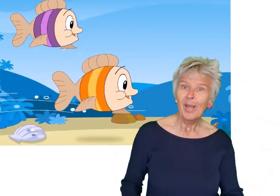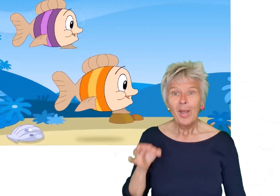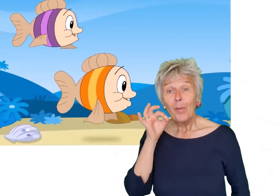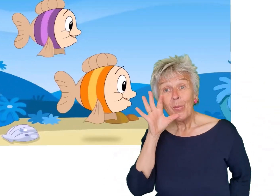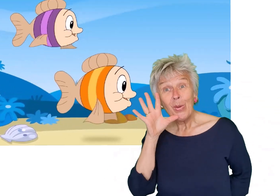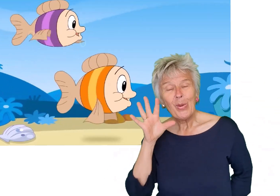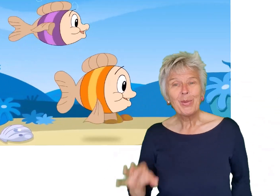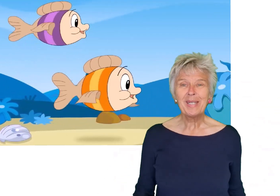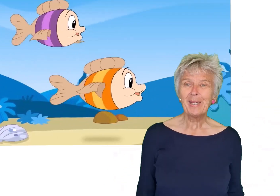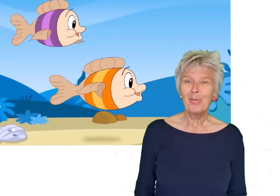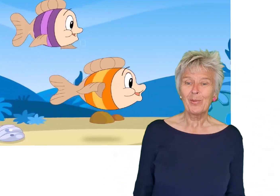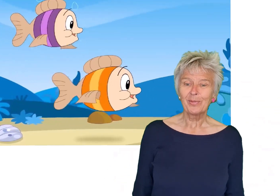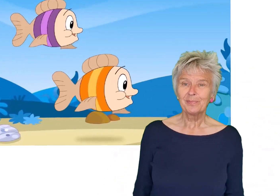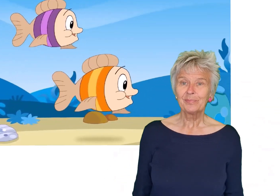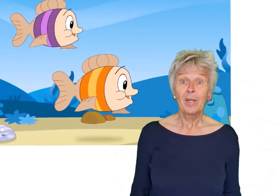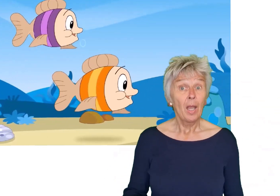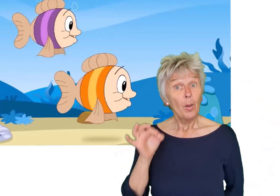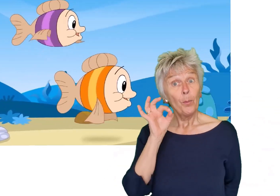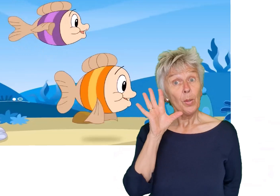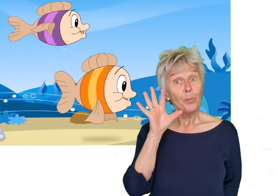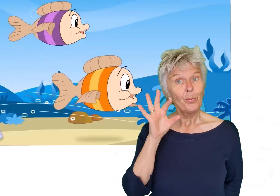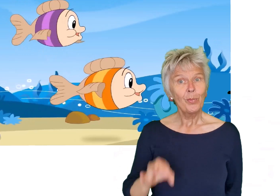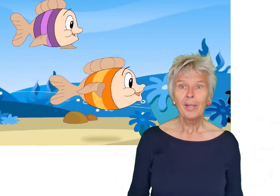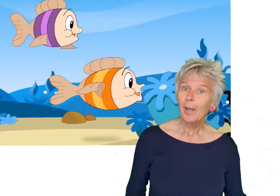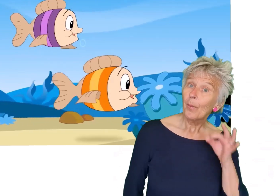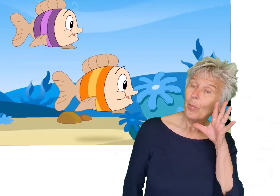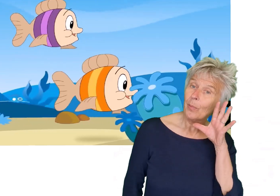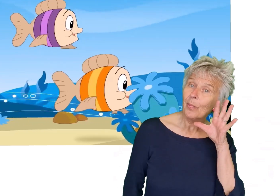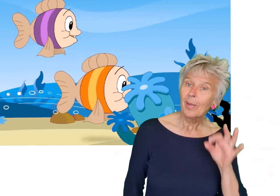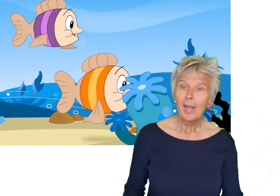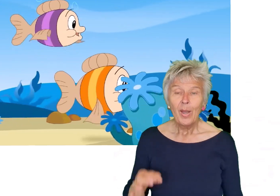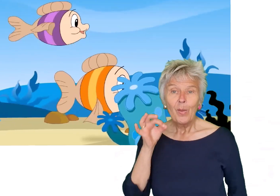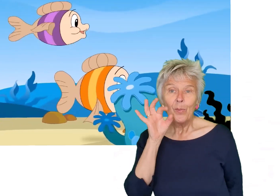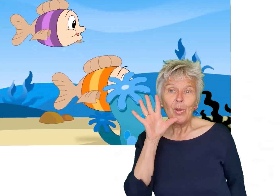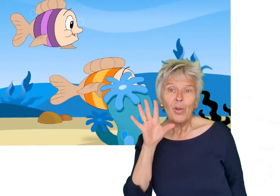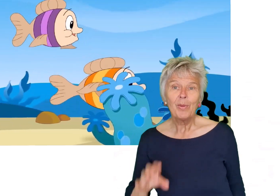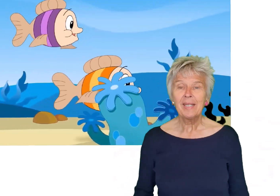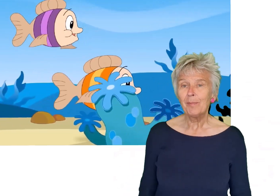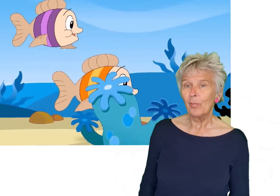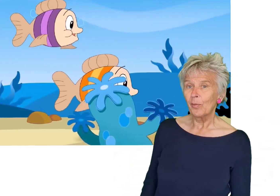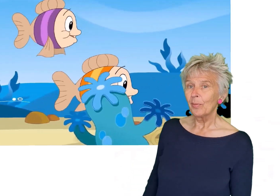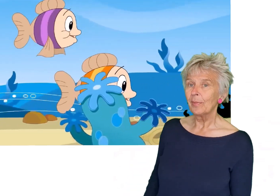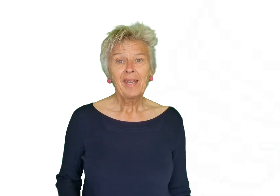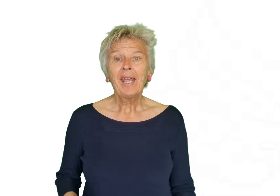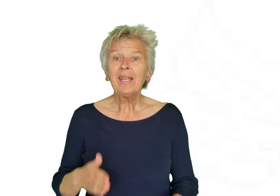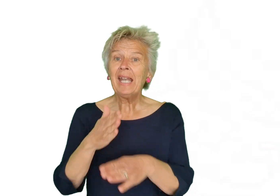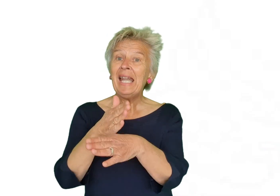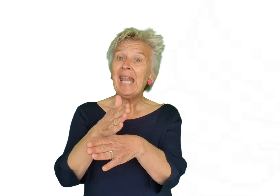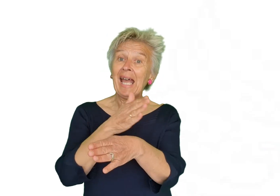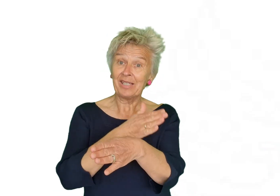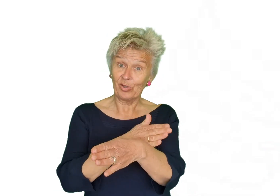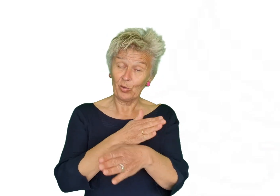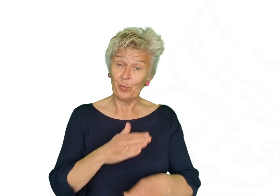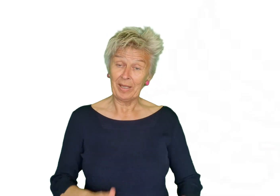blubbedie blub Blub, blub, blubbedie blub En het laatste couplet